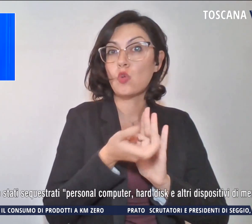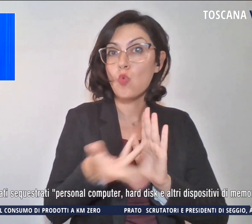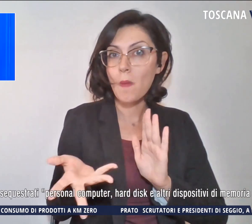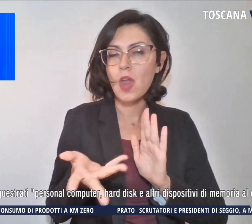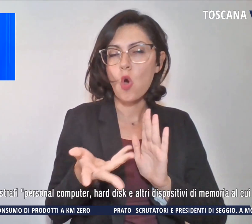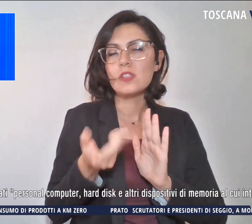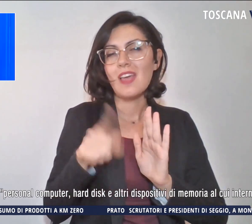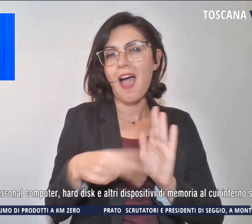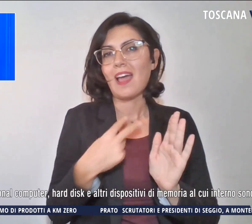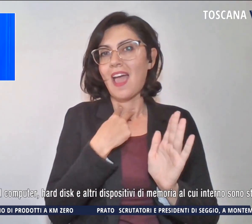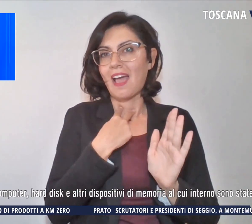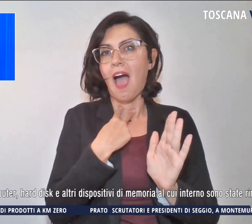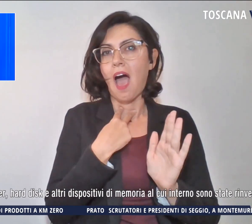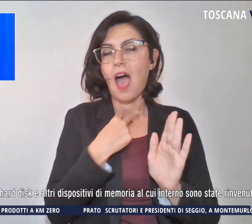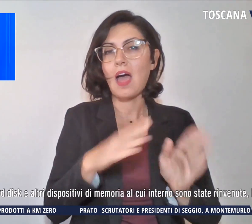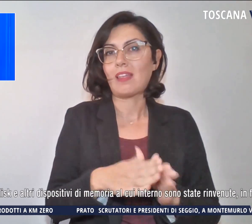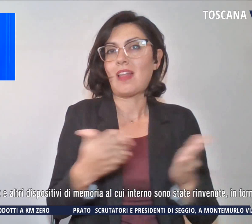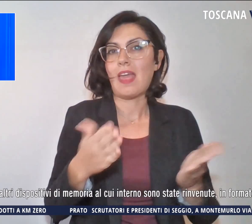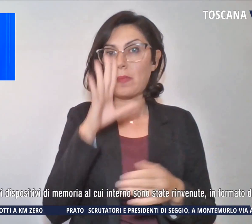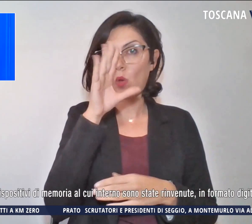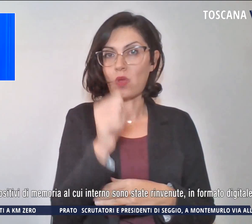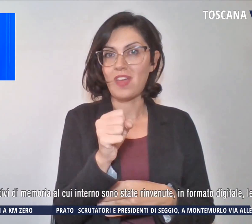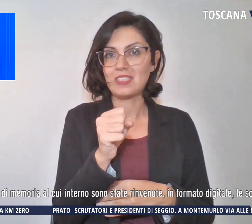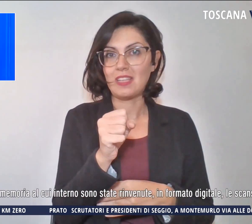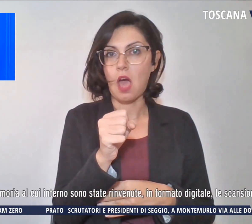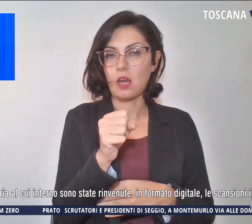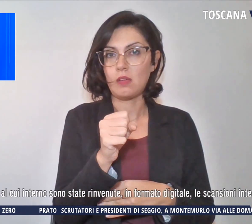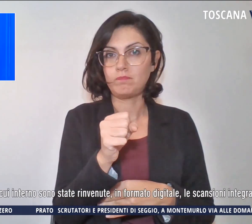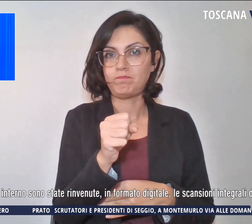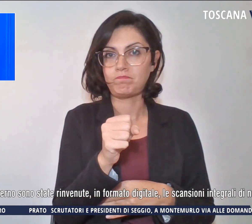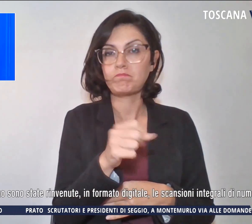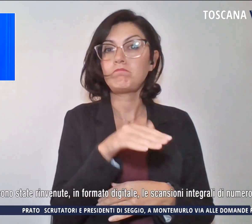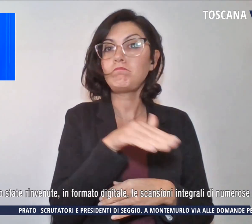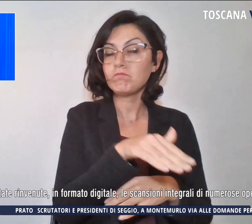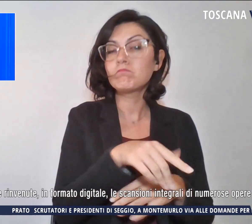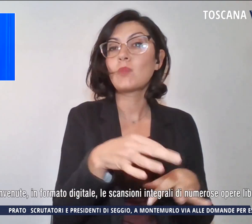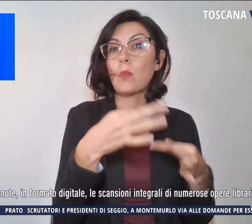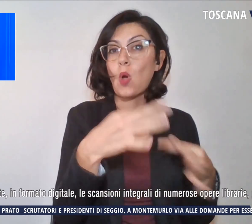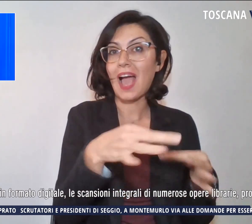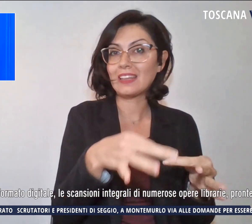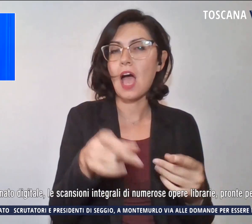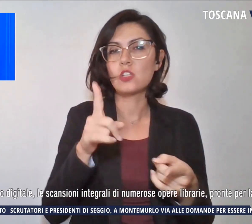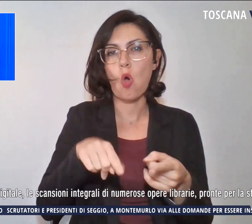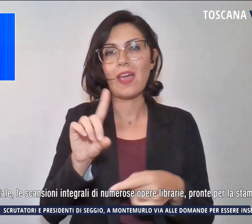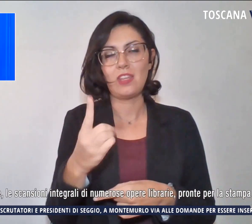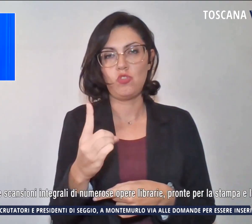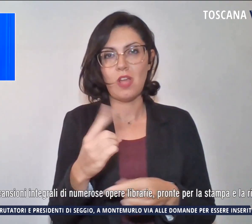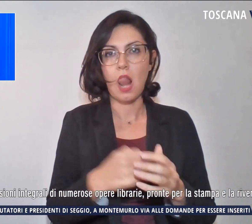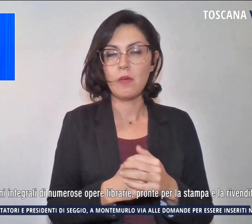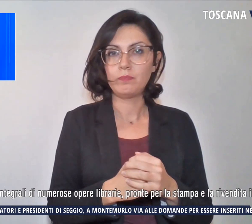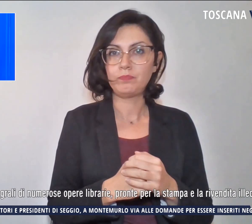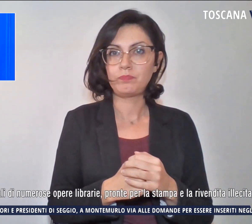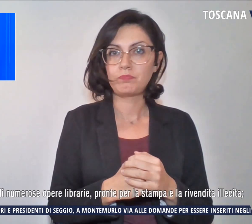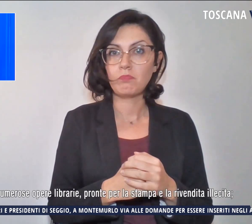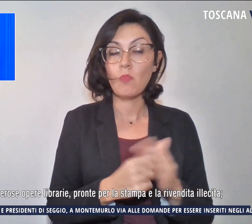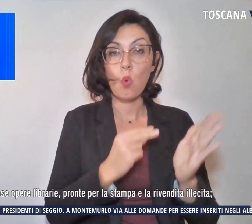volumi universitari detenuti sia in formato cartaceo che digitale. In una nota